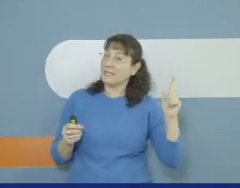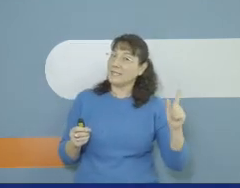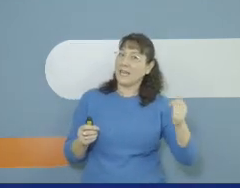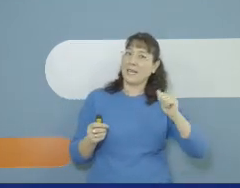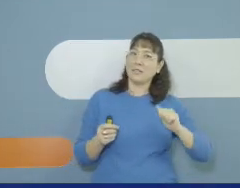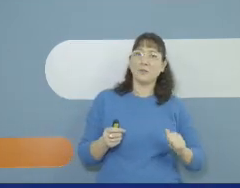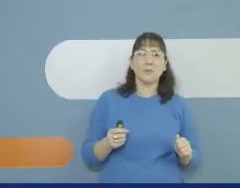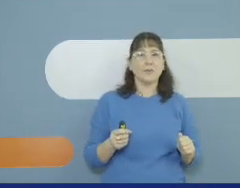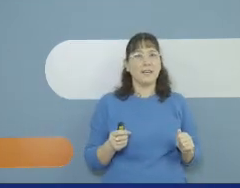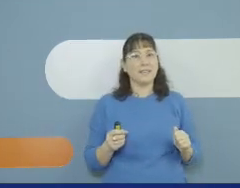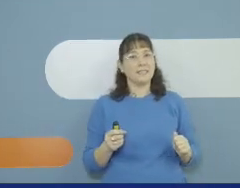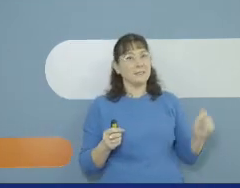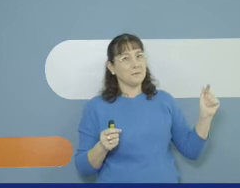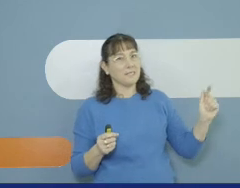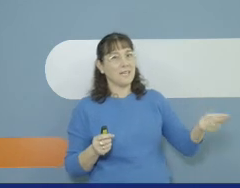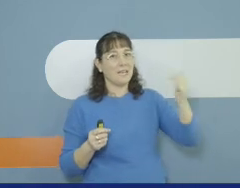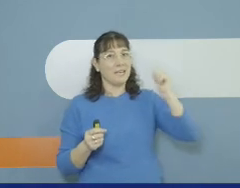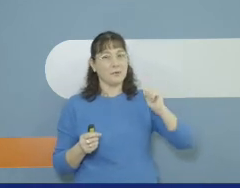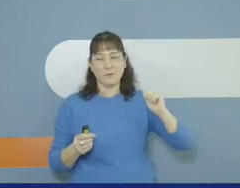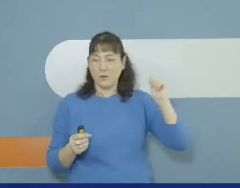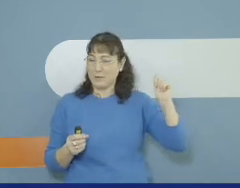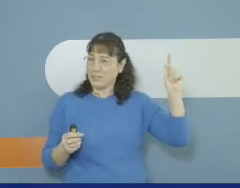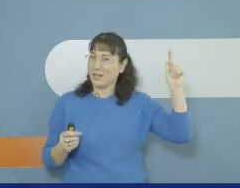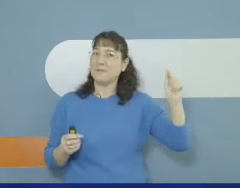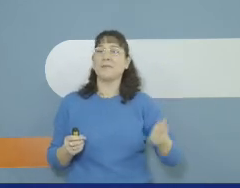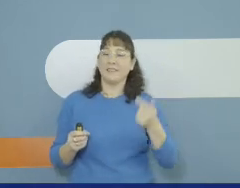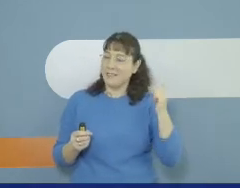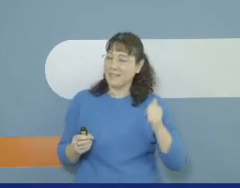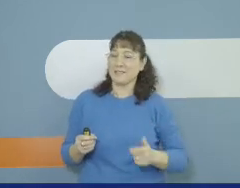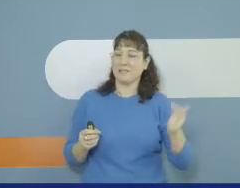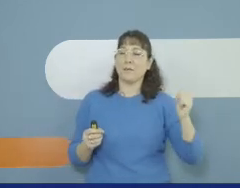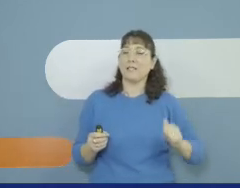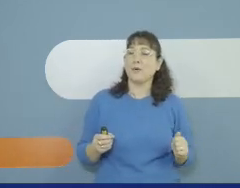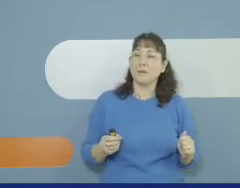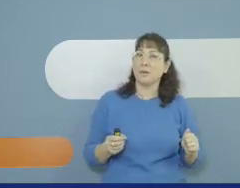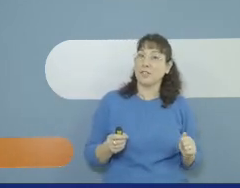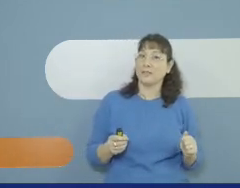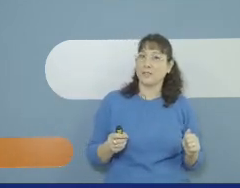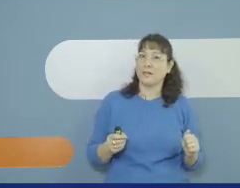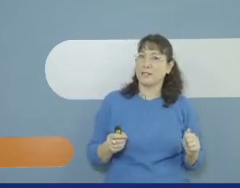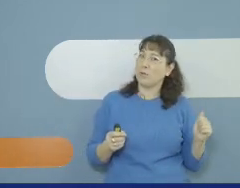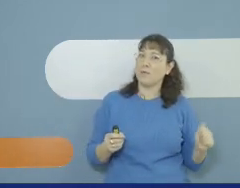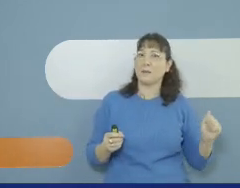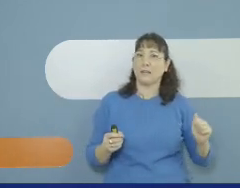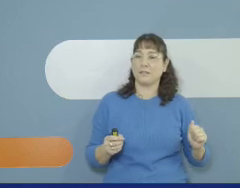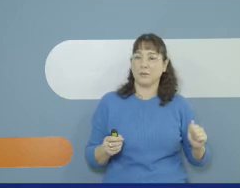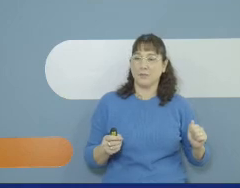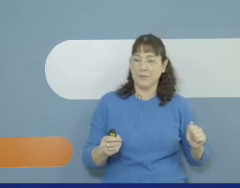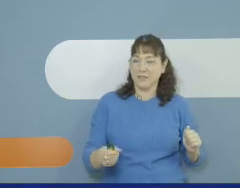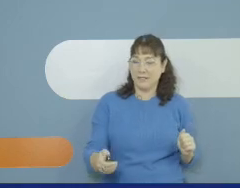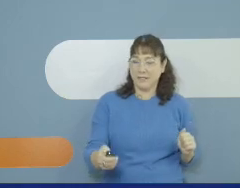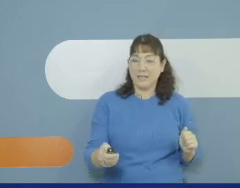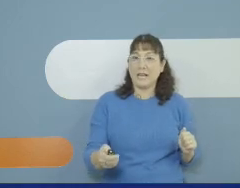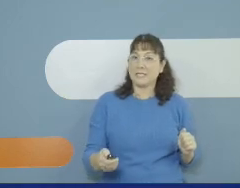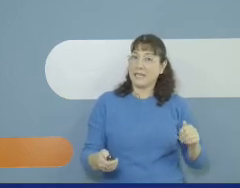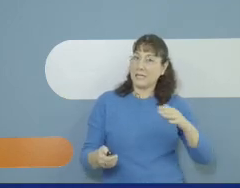לטיול יצאנו, קלה נתמצאנו זוכרים את השיר? אז אתם בהחלט יכולים גם לשאיר את השיר הזה גם הוא מספר על טיול